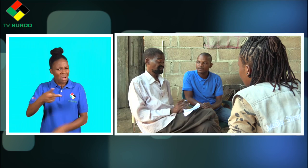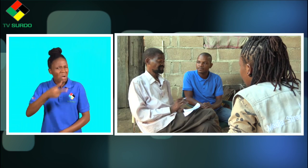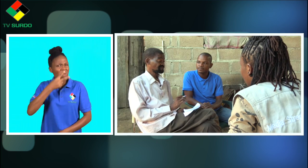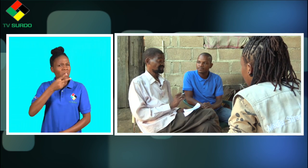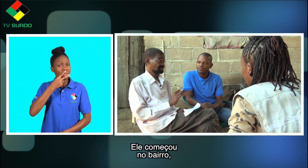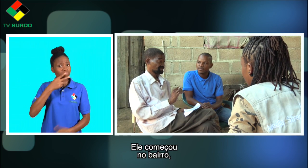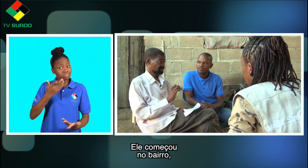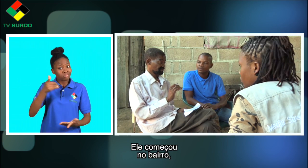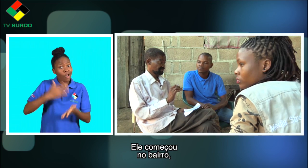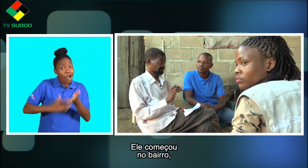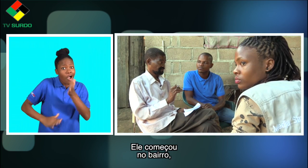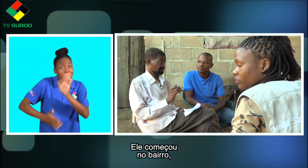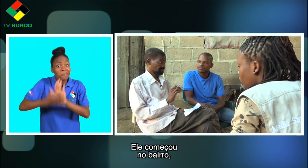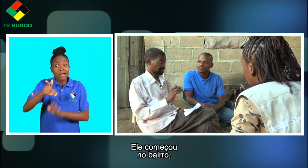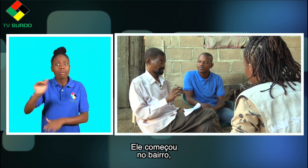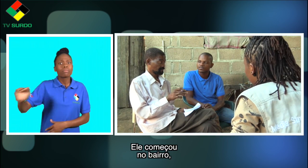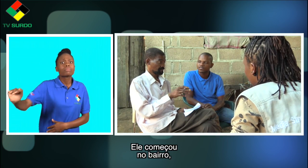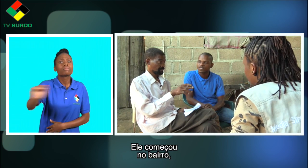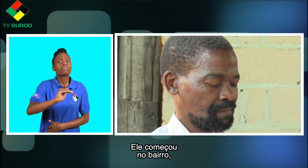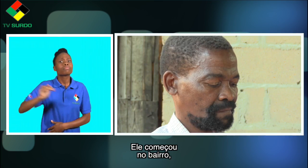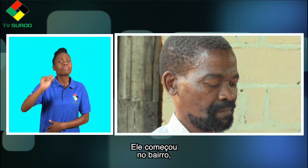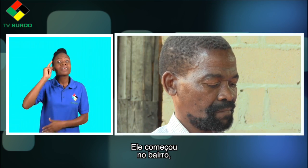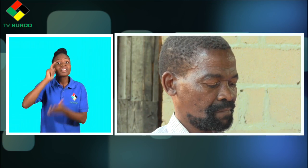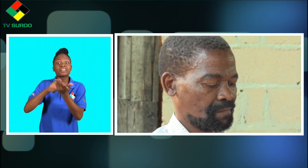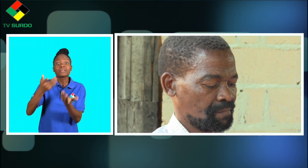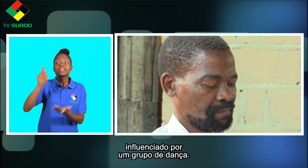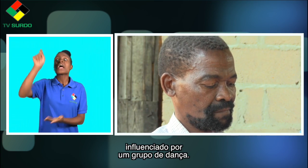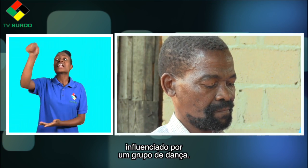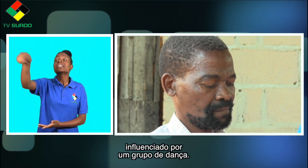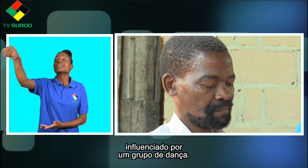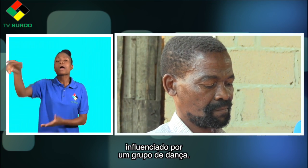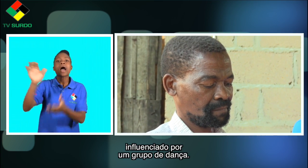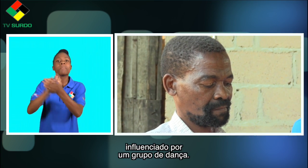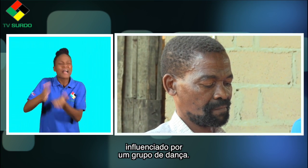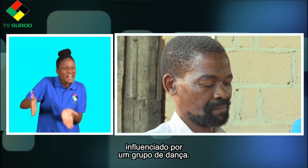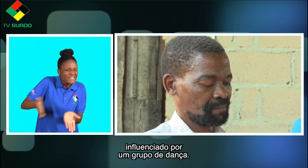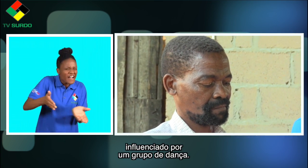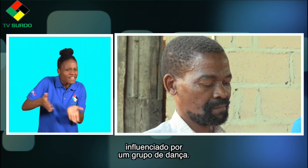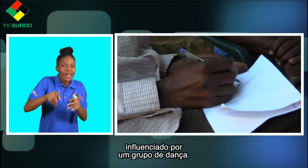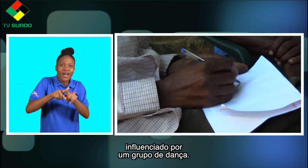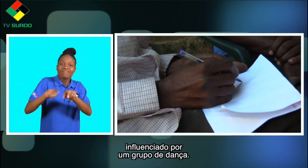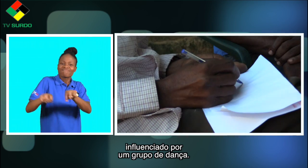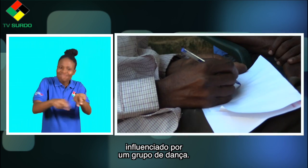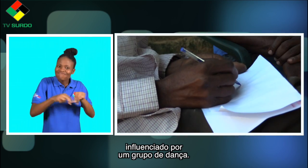Ele começou no bairro, influenciado por um grupo de dança.